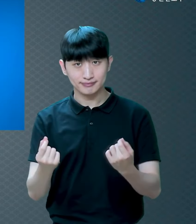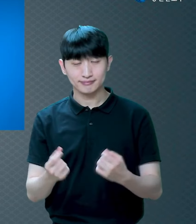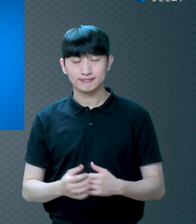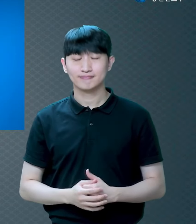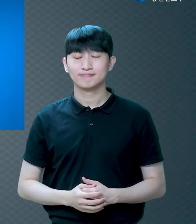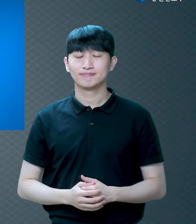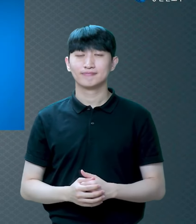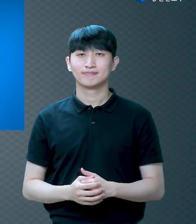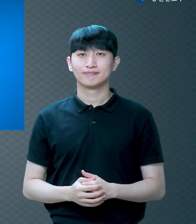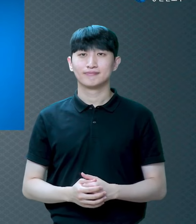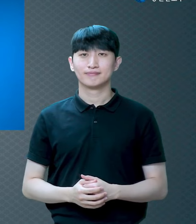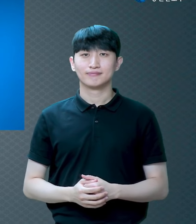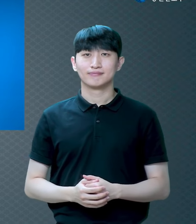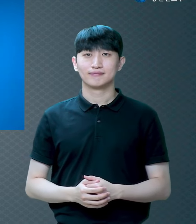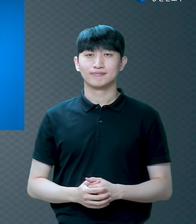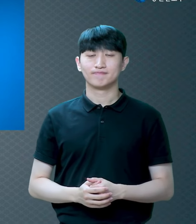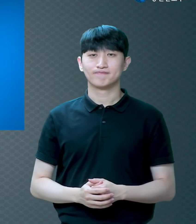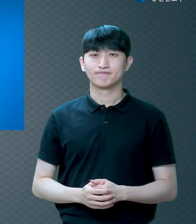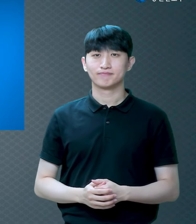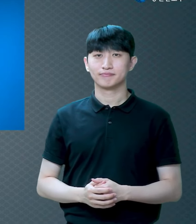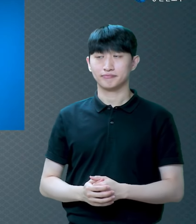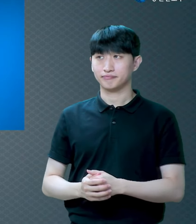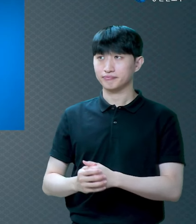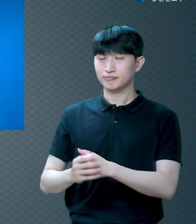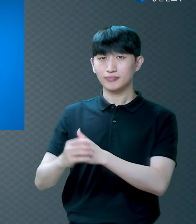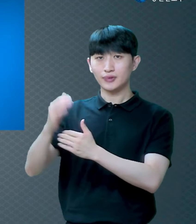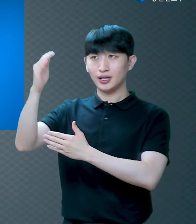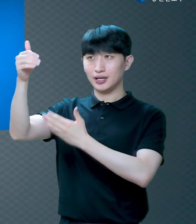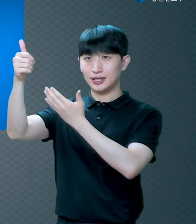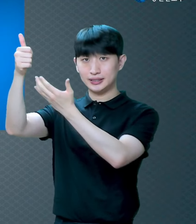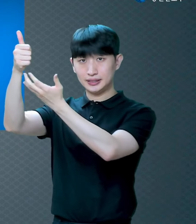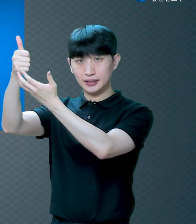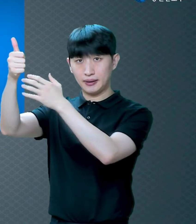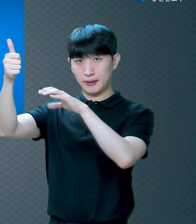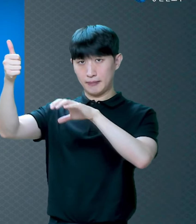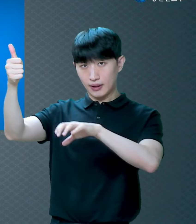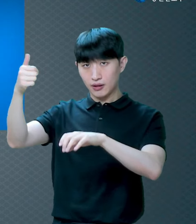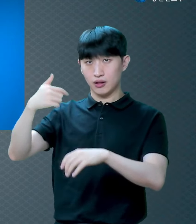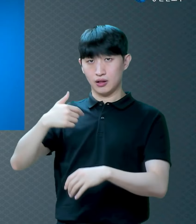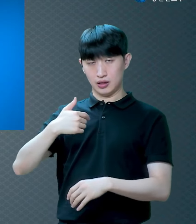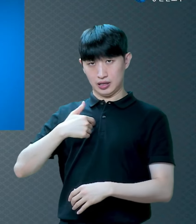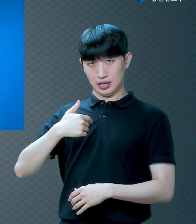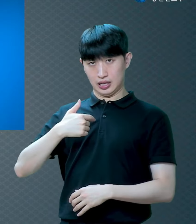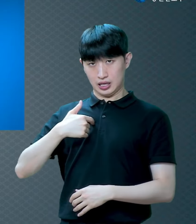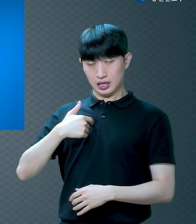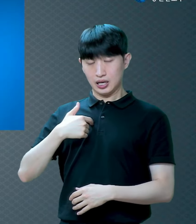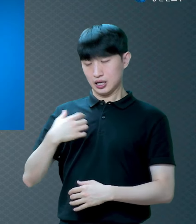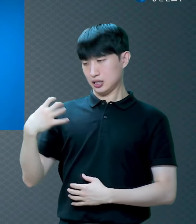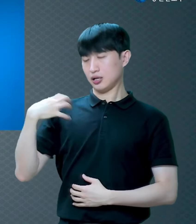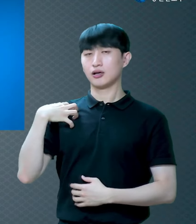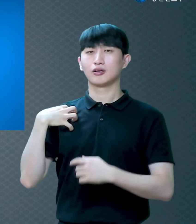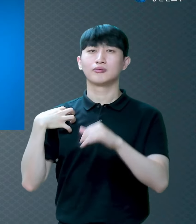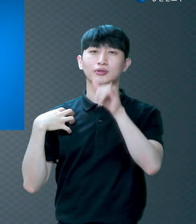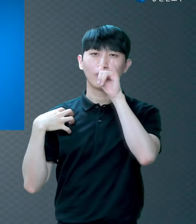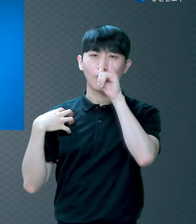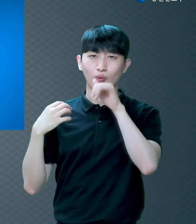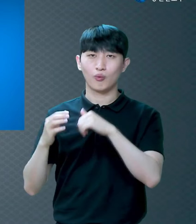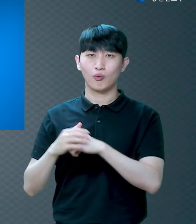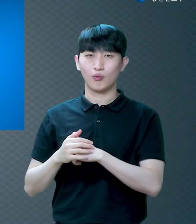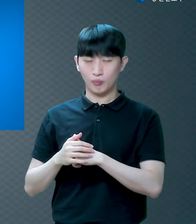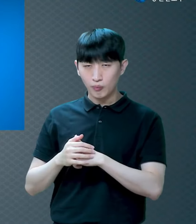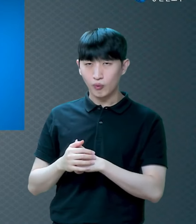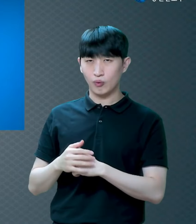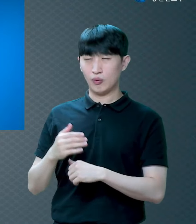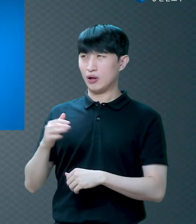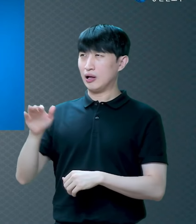하나님 앞에서 아 내가 이렇게 만들었구나 이거 아셔야 돼요 괜히 하나님 원망하고 뭐